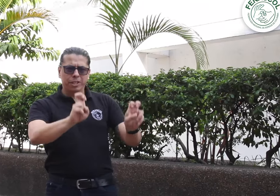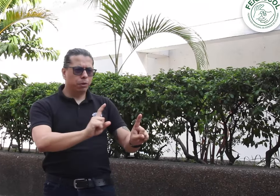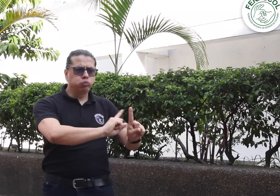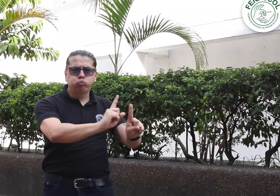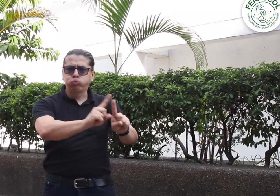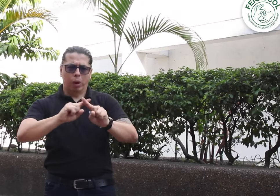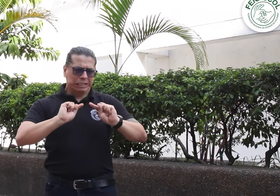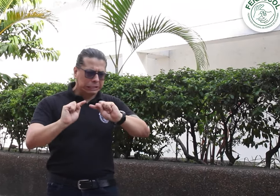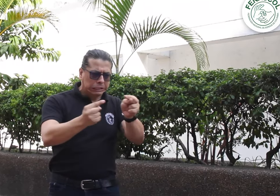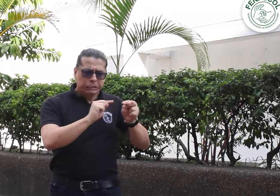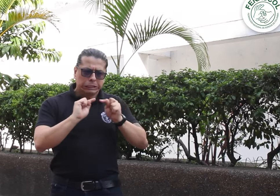social.